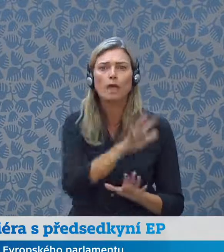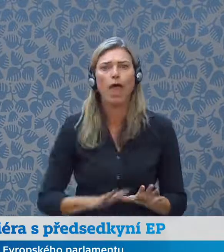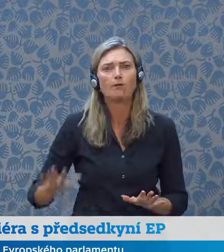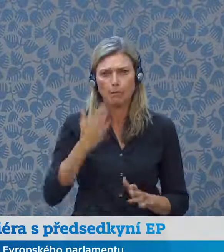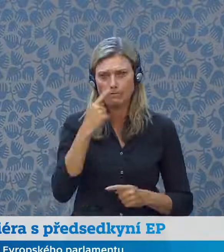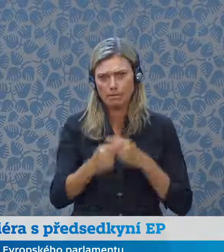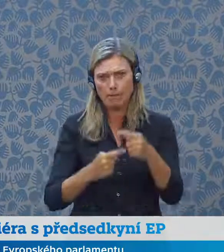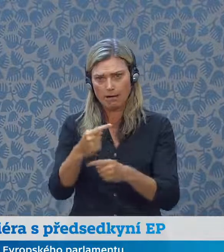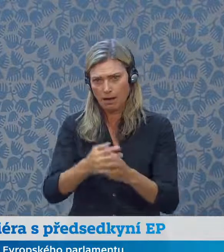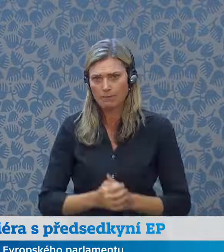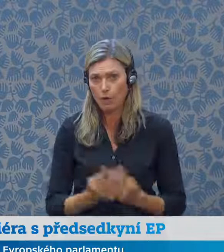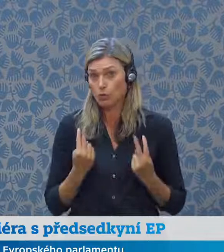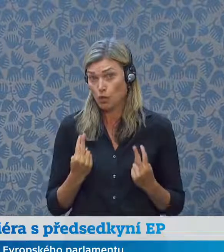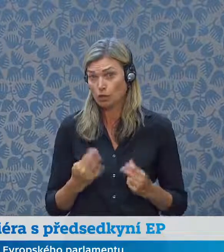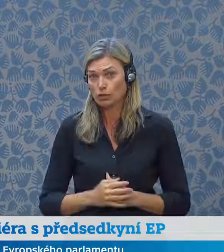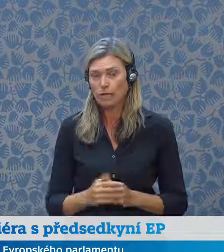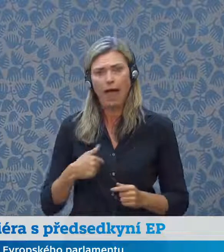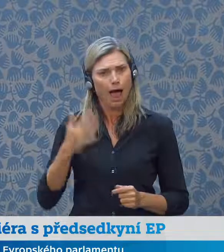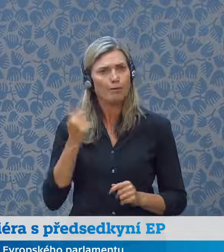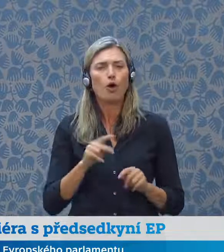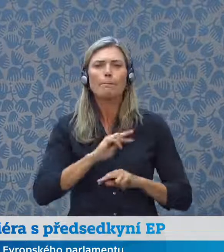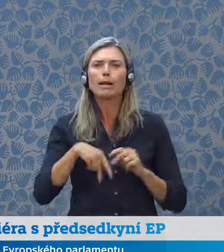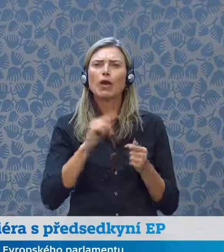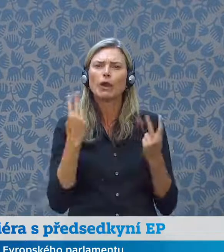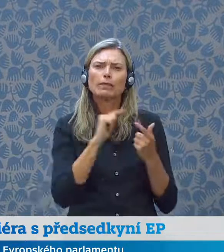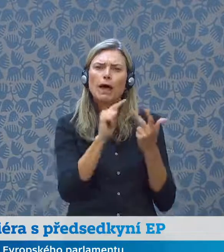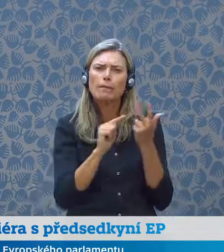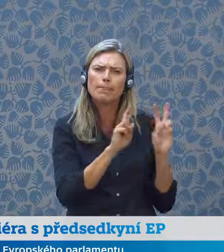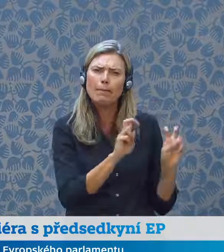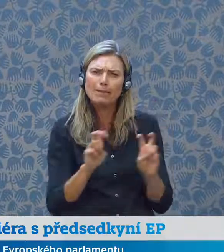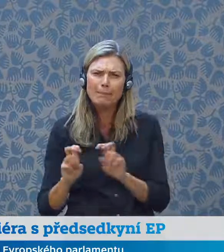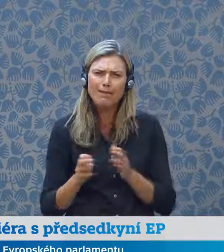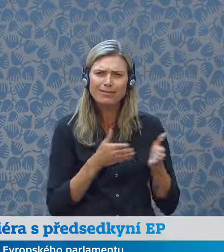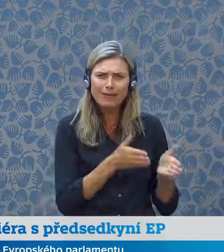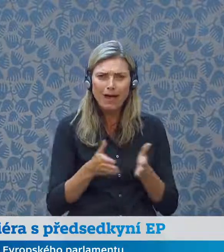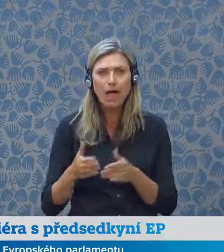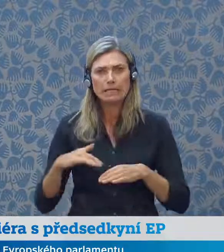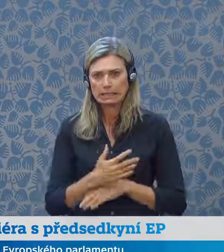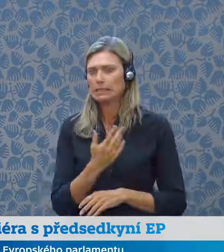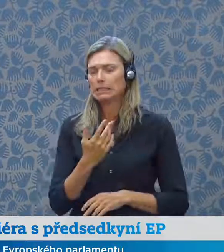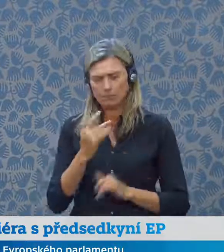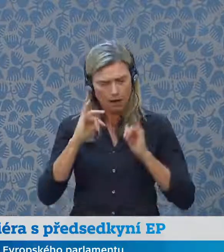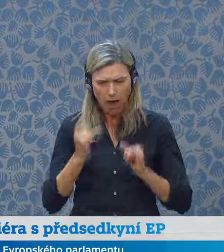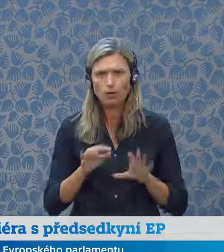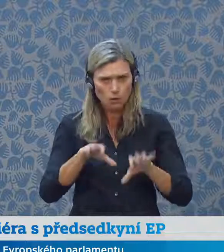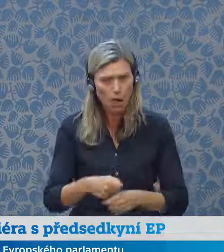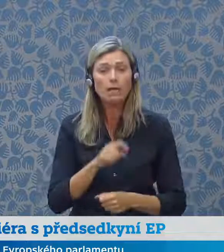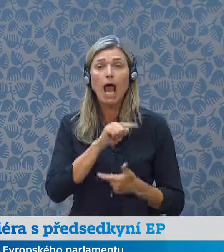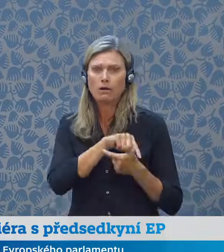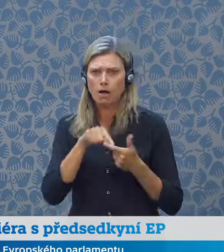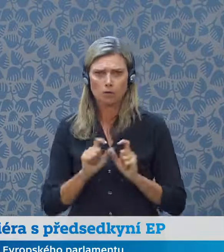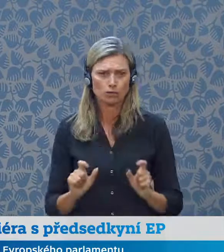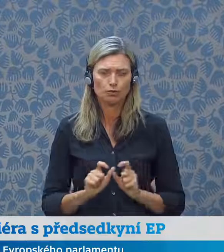Já jsem zmínila představení priorit a myslím si, že načasování tohoto předsednictví je zásadní ze dvou důvodů. Jednak